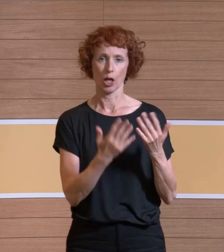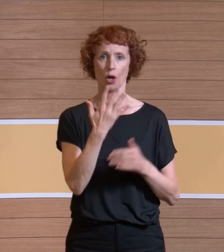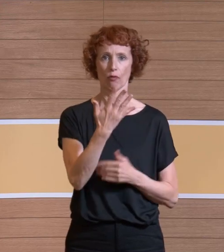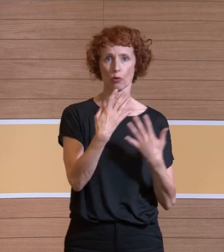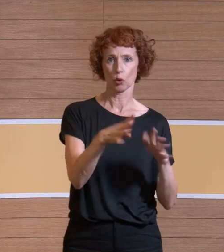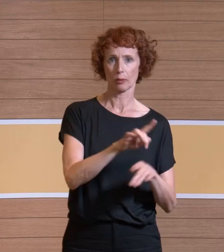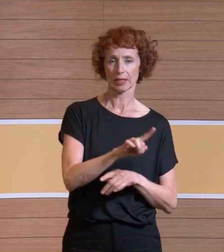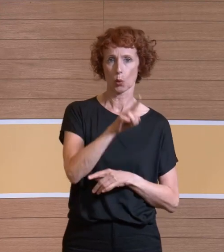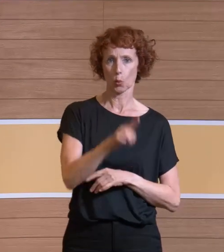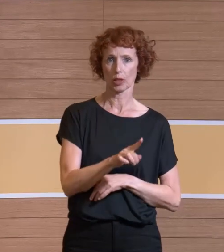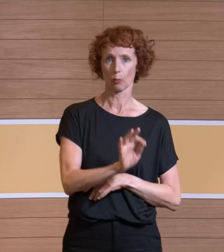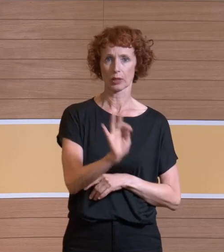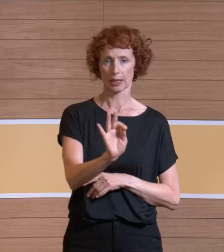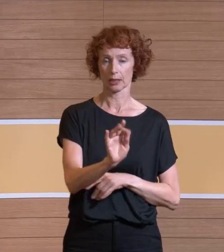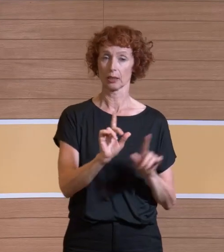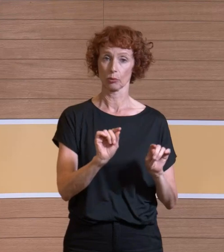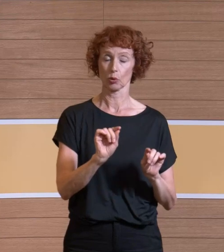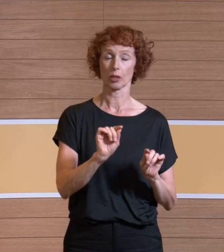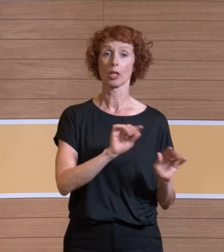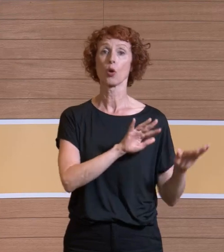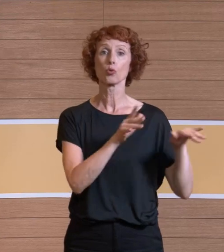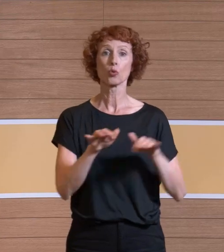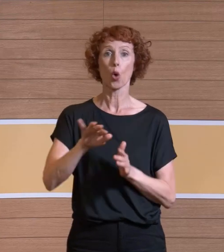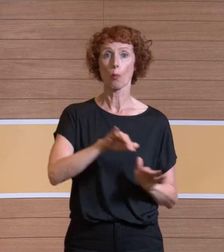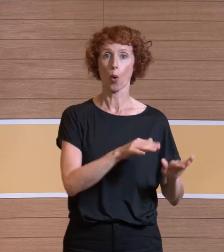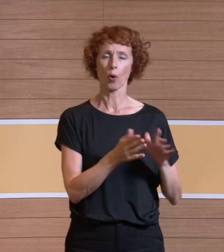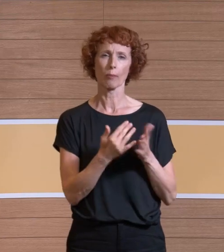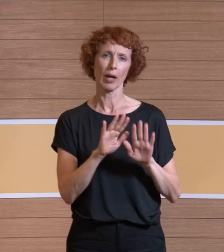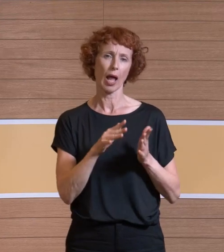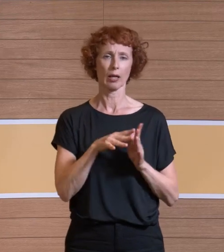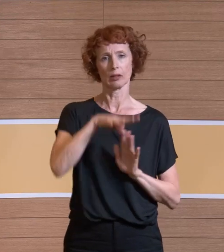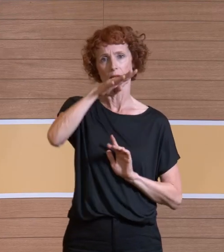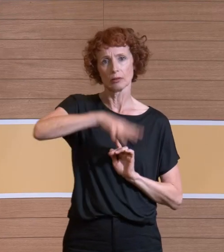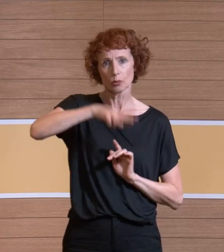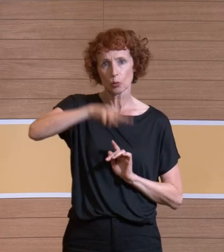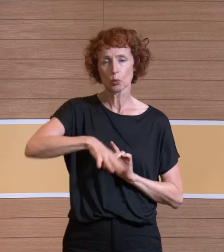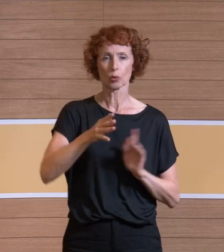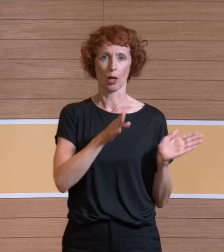bis 100 Prozent. Das heißt, dass die Strömung möglichst uniform oder laminar ist.